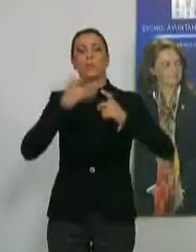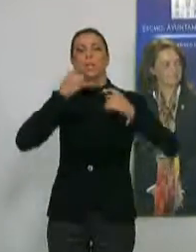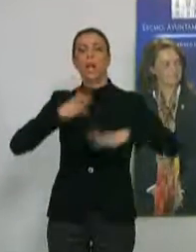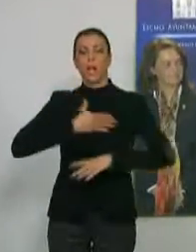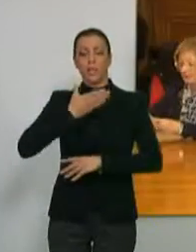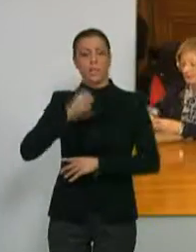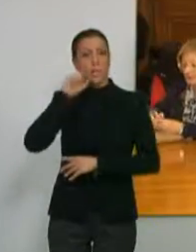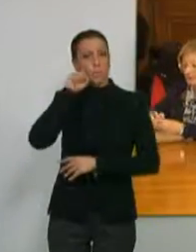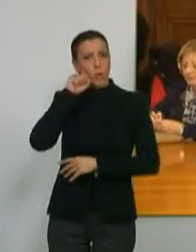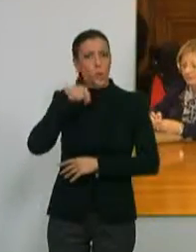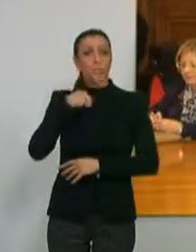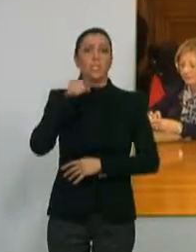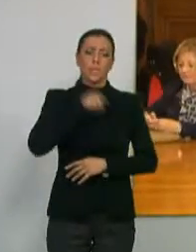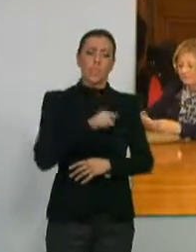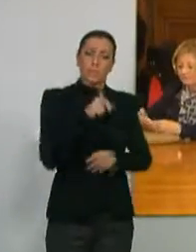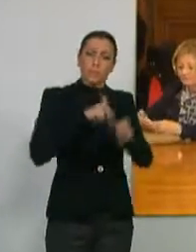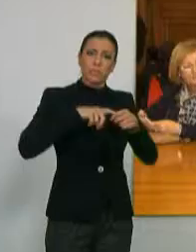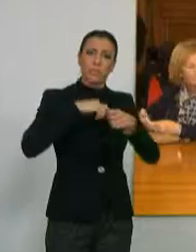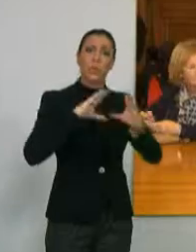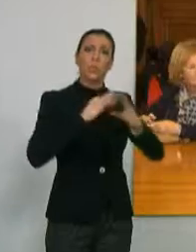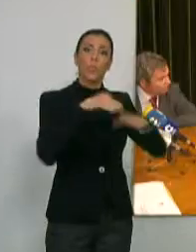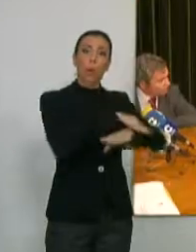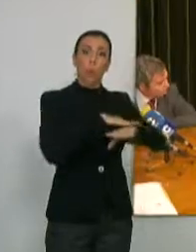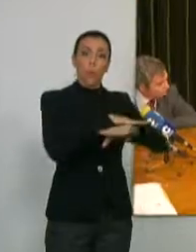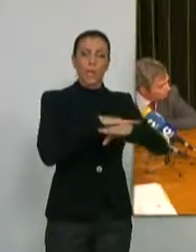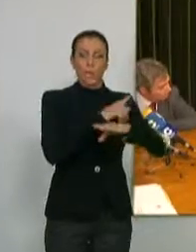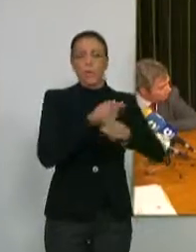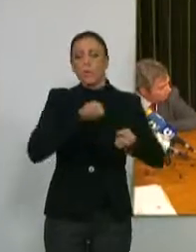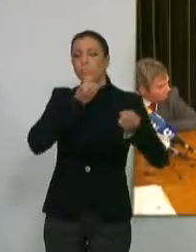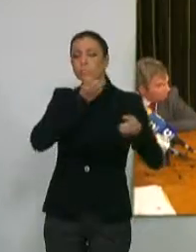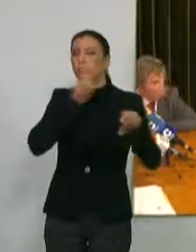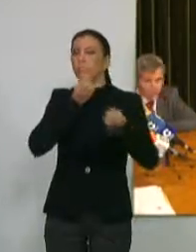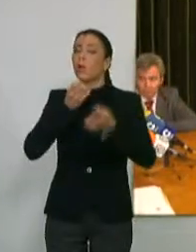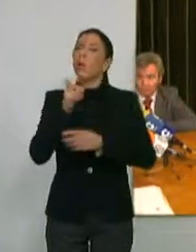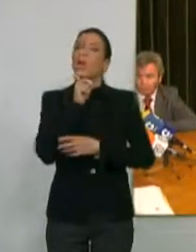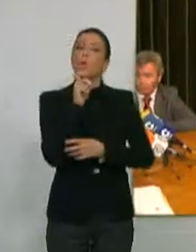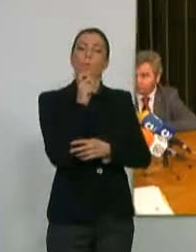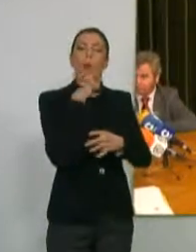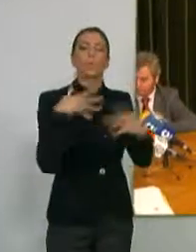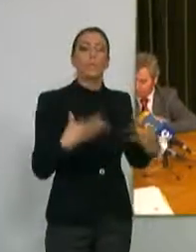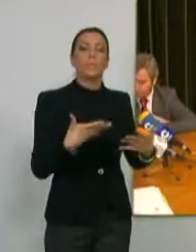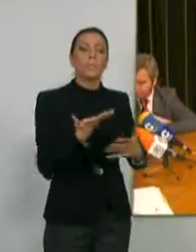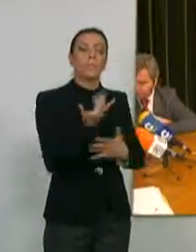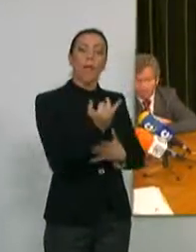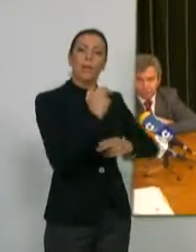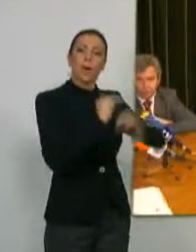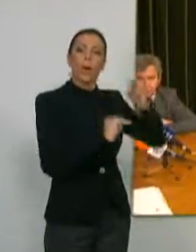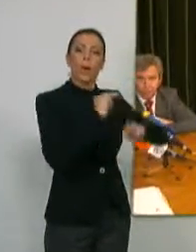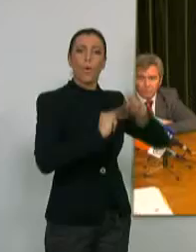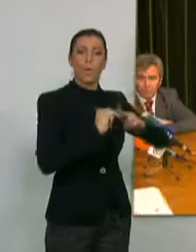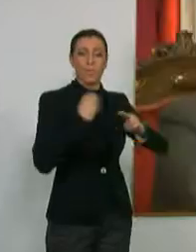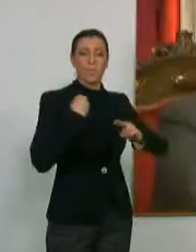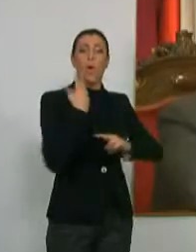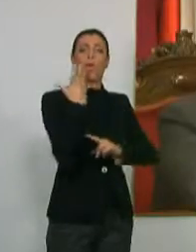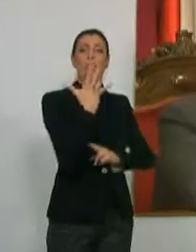alcaldesa de Motril y algunos miembros del equipo de gobierno a quienes ha informado sobre cómo se encuentra la ejecución de la obra